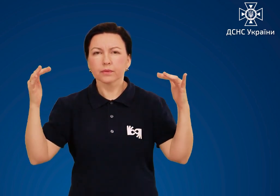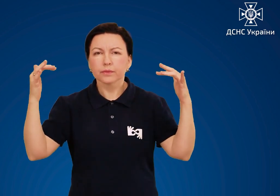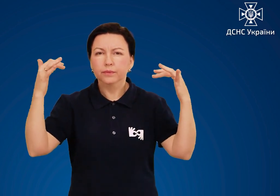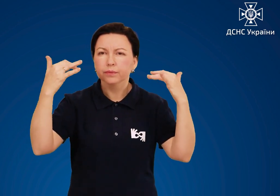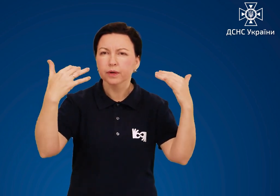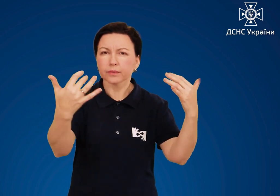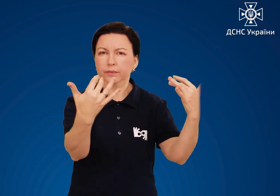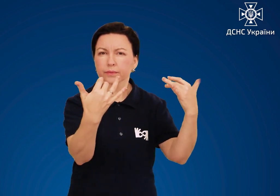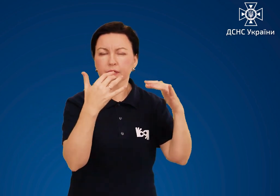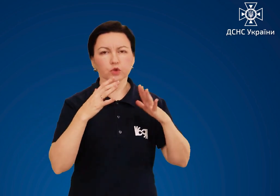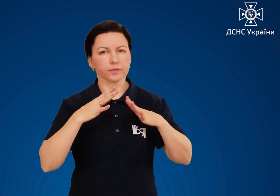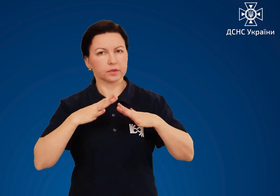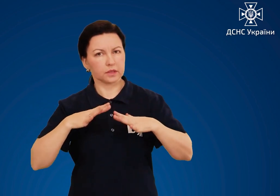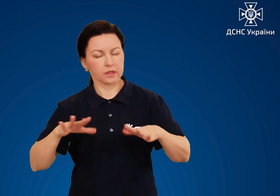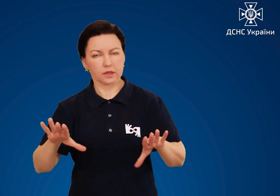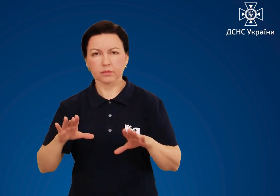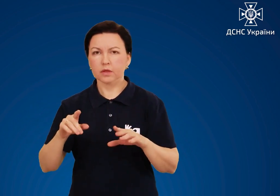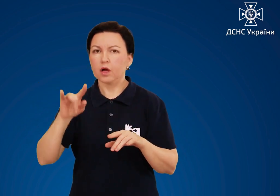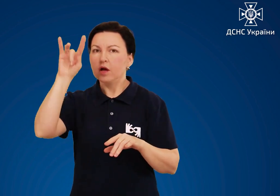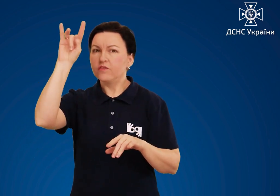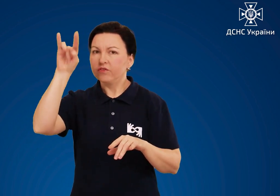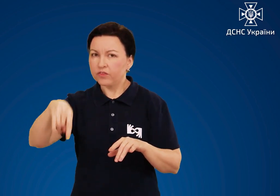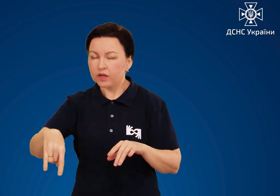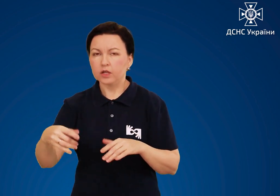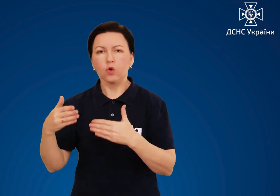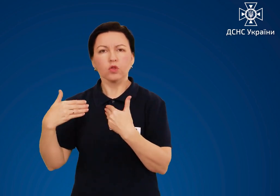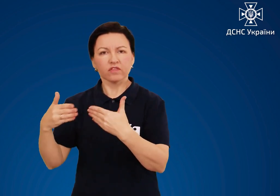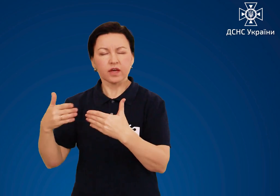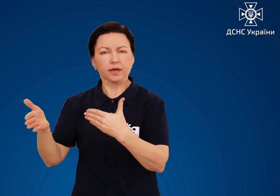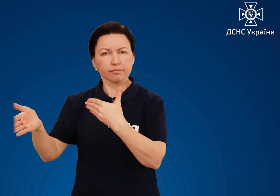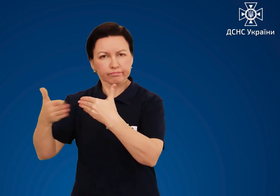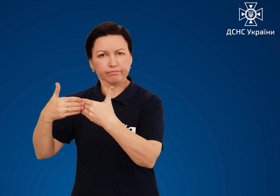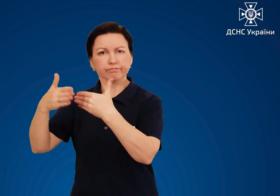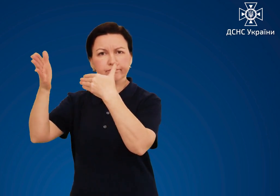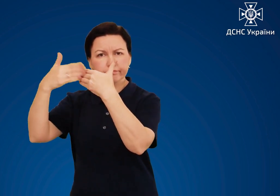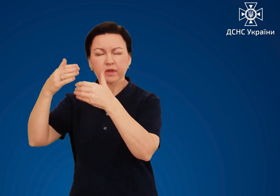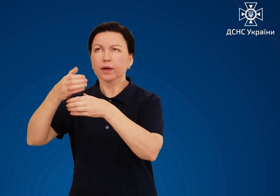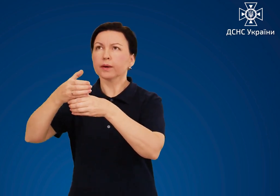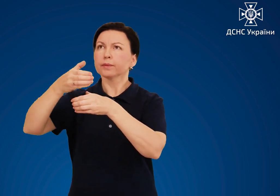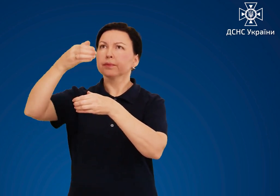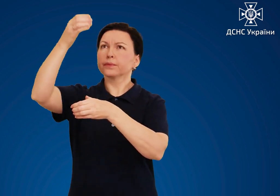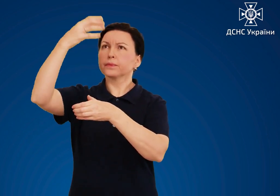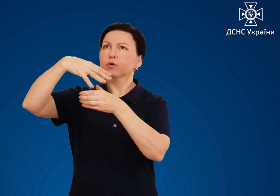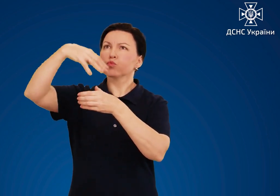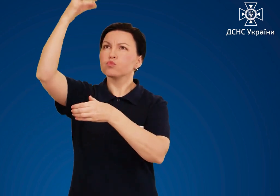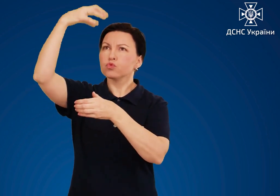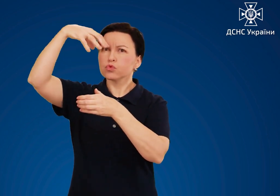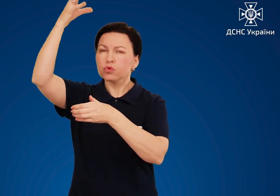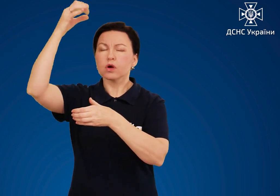Щільно зачиніть вікна та двері, димоходи, вентиляційні люки